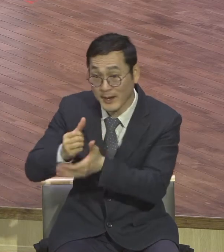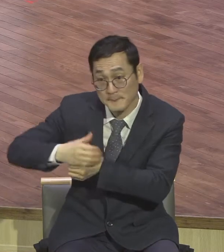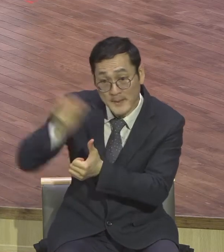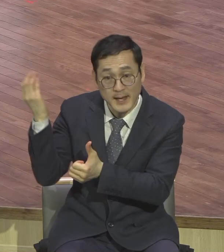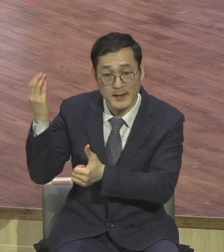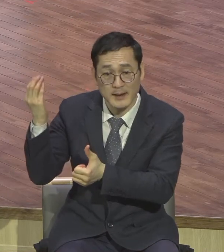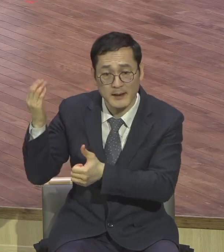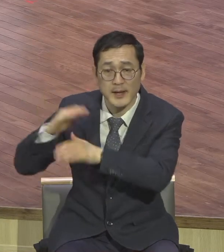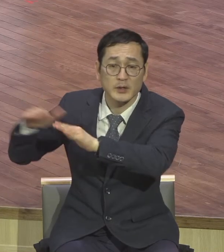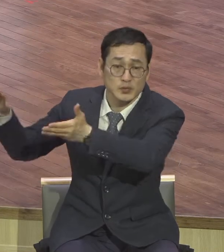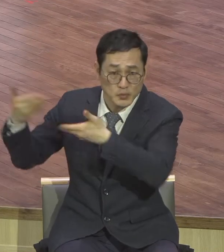자에게